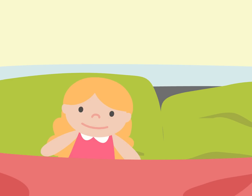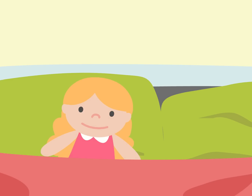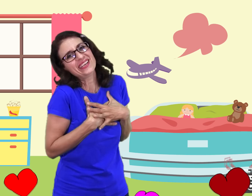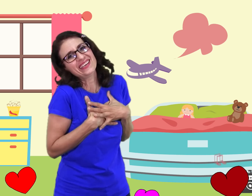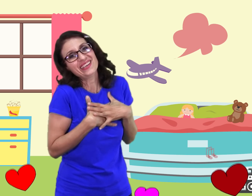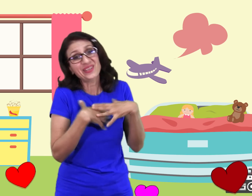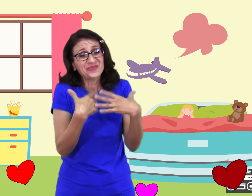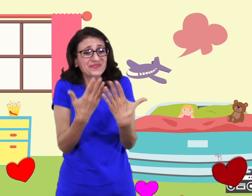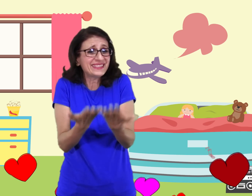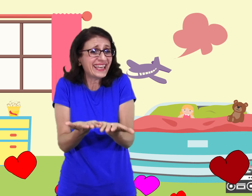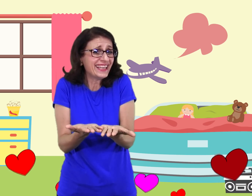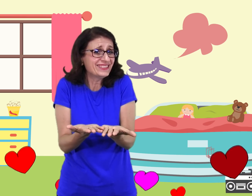volim te.